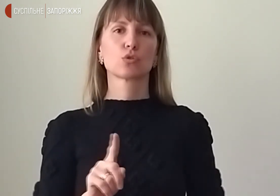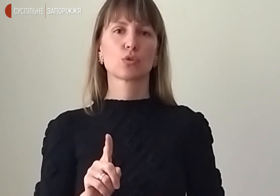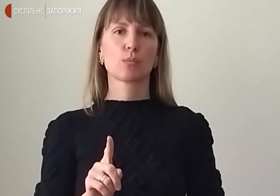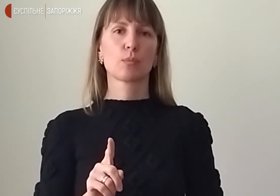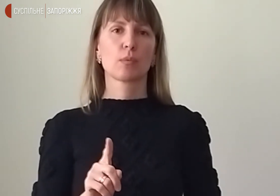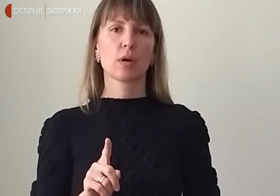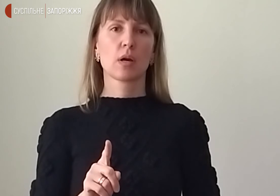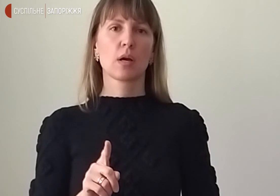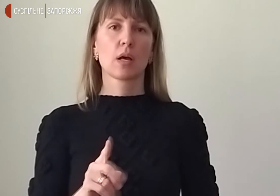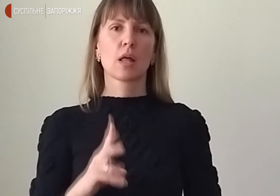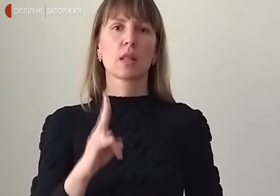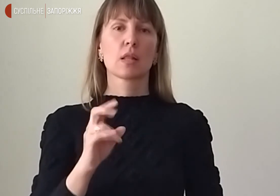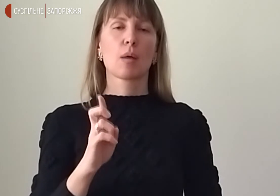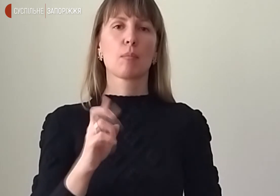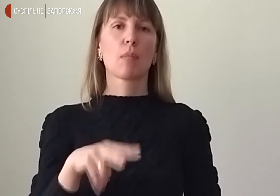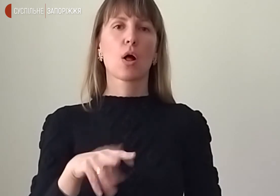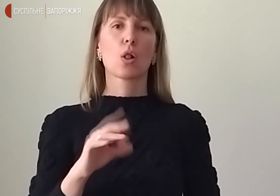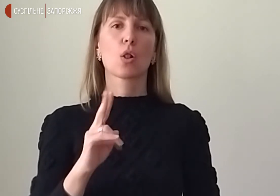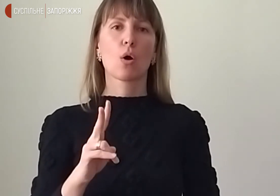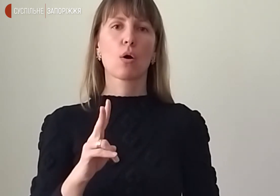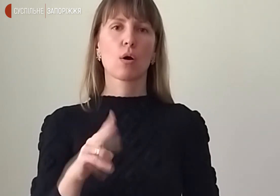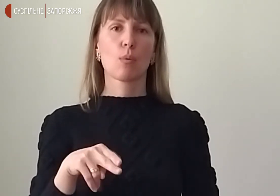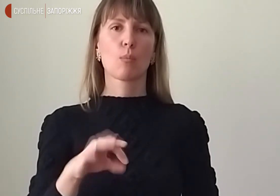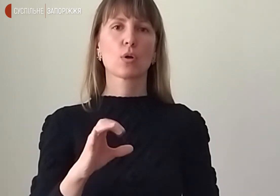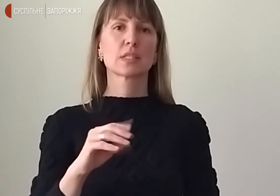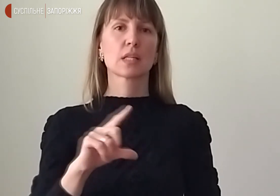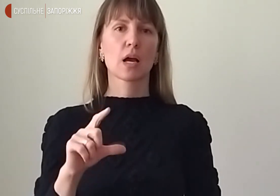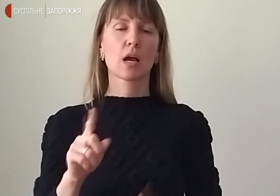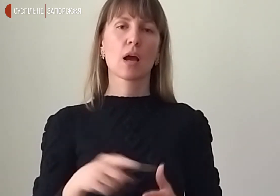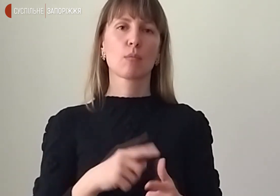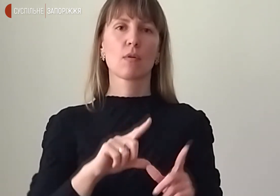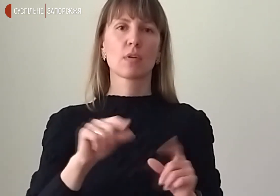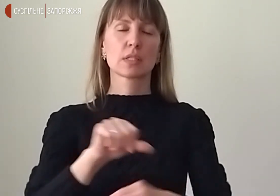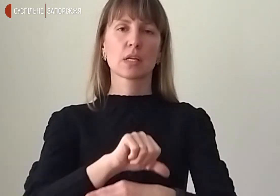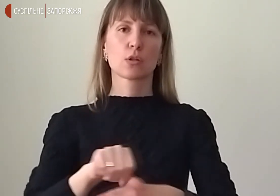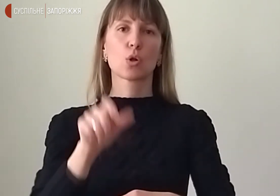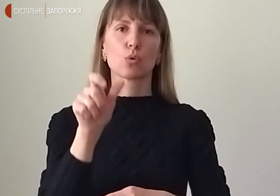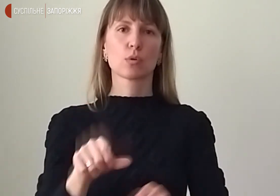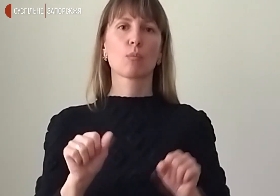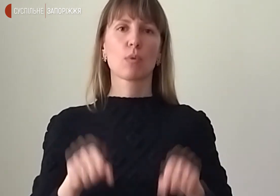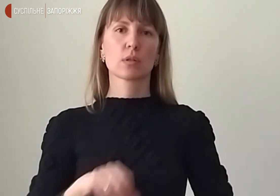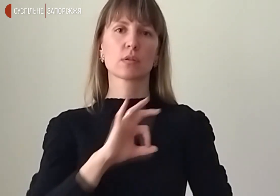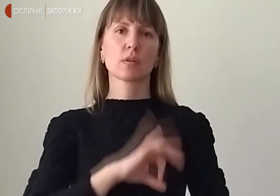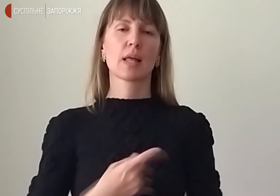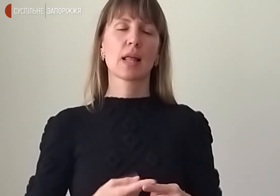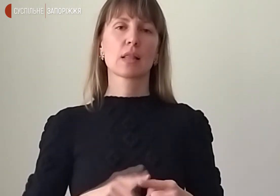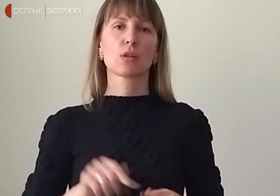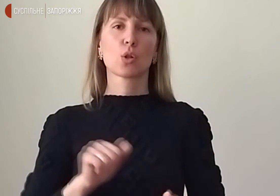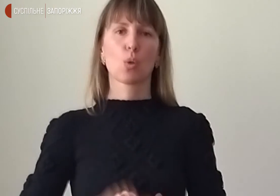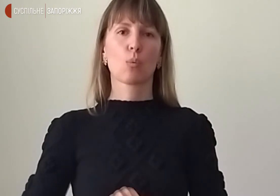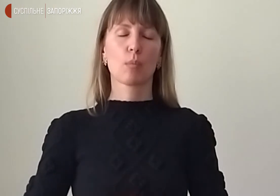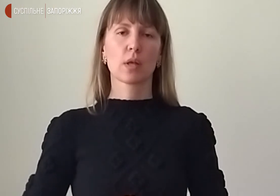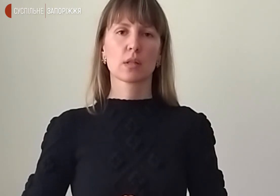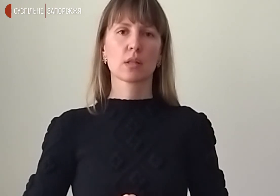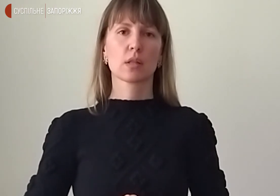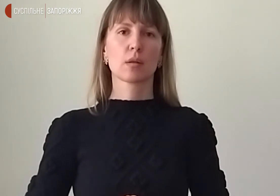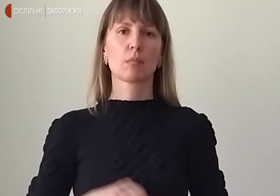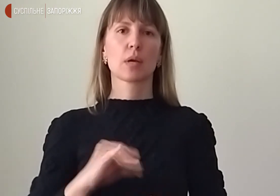постах, чи навіть при виїзді за кордон, людина могла скористатися цим документом і підтвердити свою